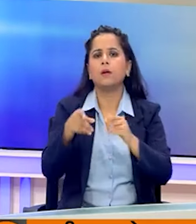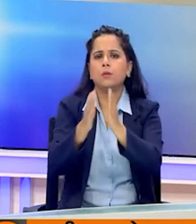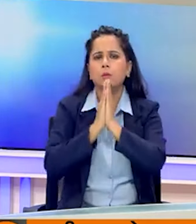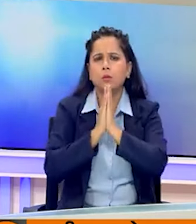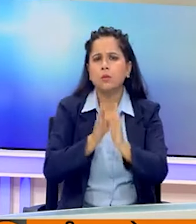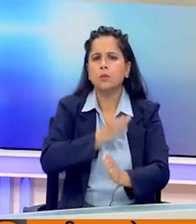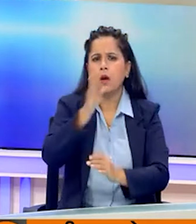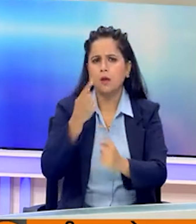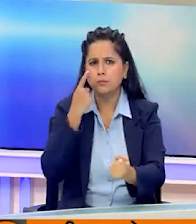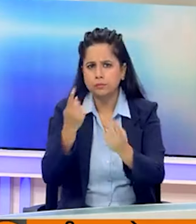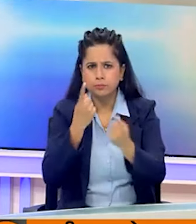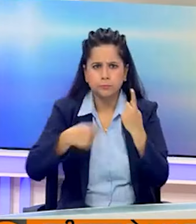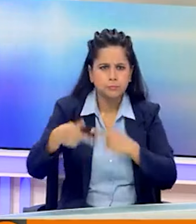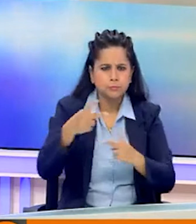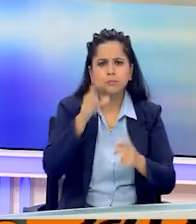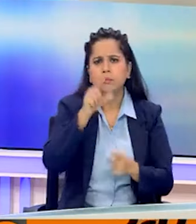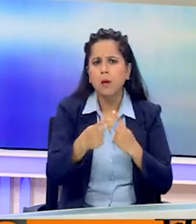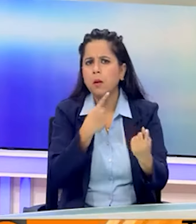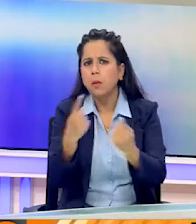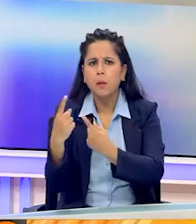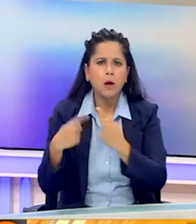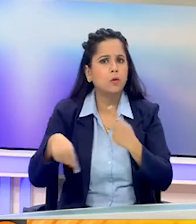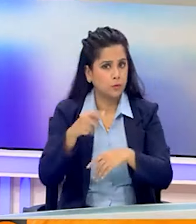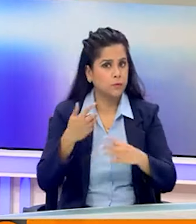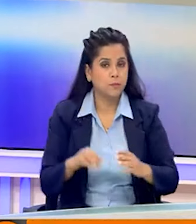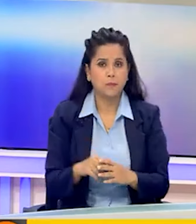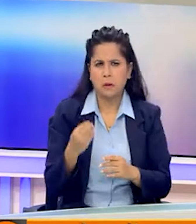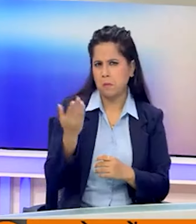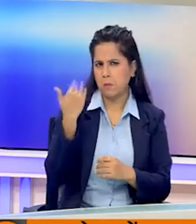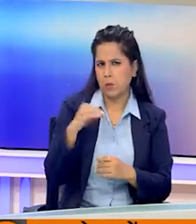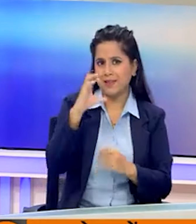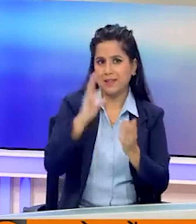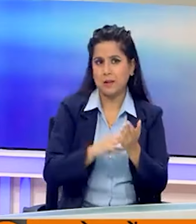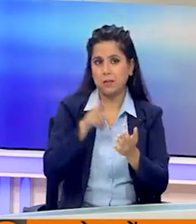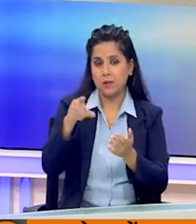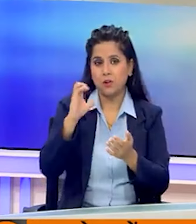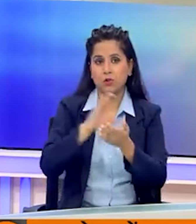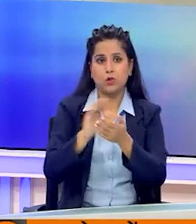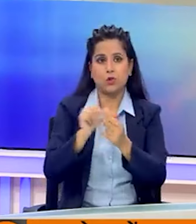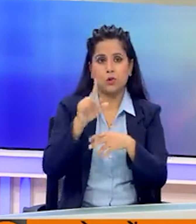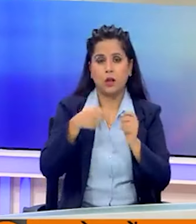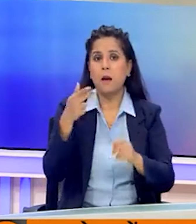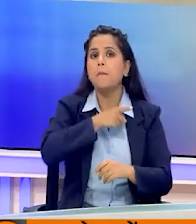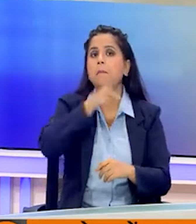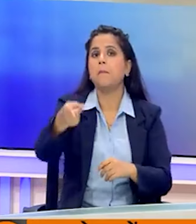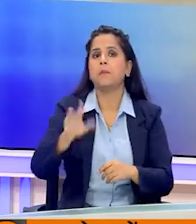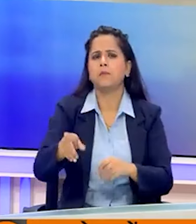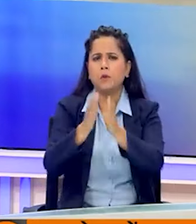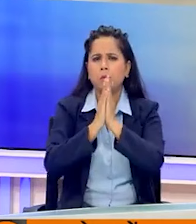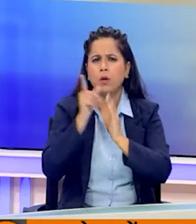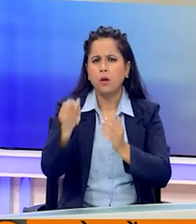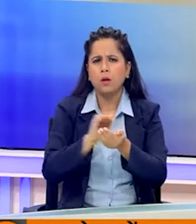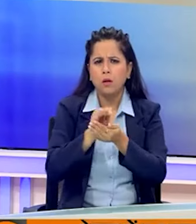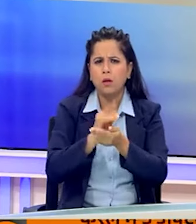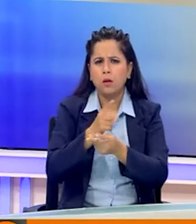जाकर निरिक्षण कर लोगों से बातचीत की है। हाल ही में मुख्यमंती चंद्रबावु नाइडू ने आरोप लगाया था कि मंदर का